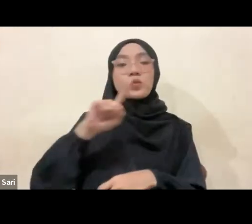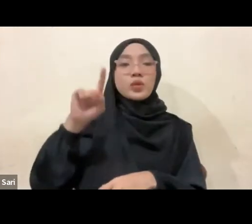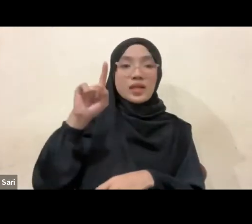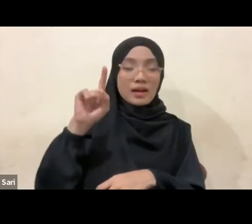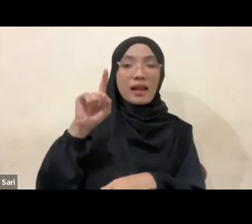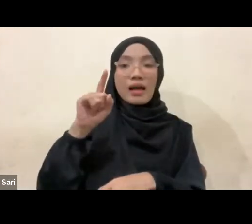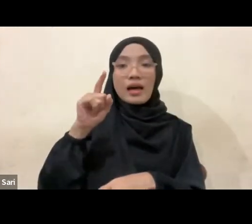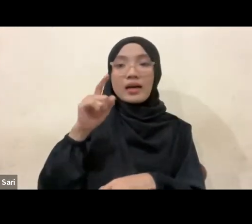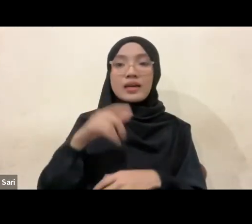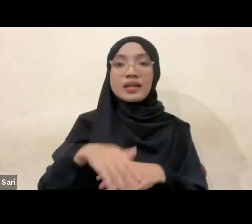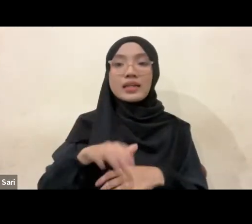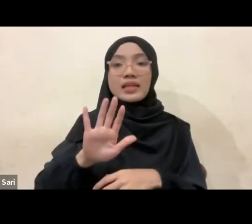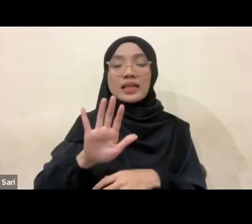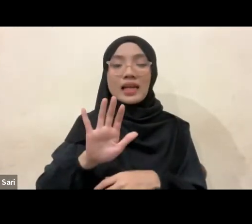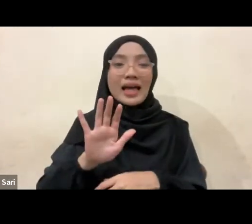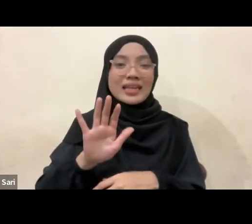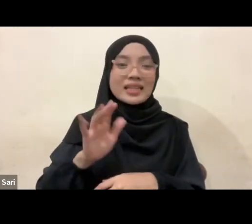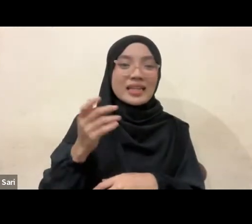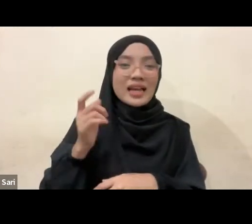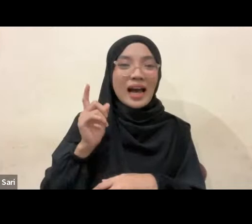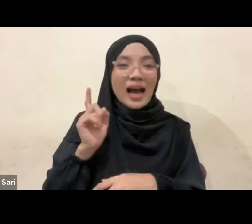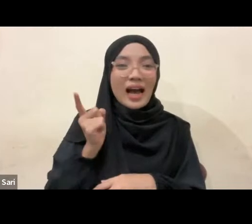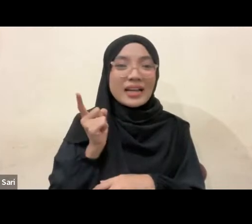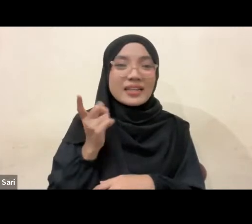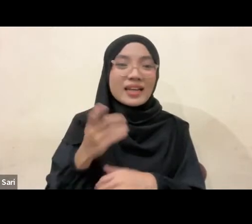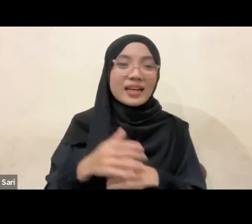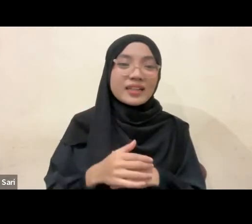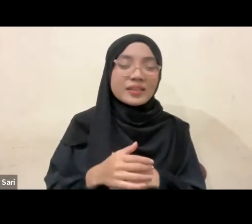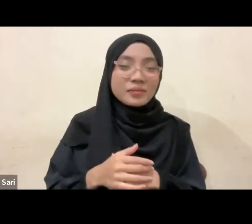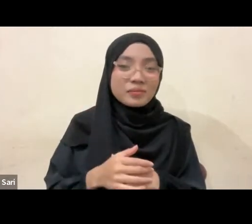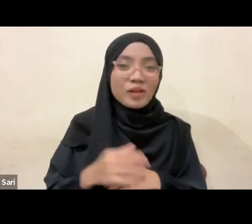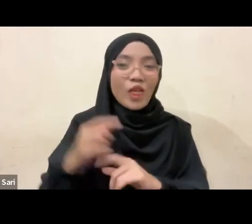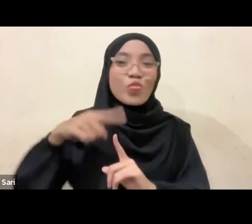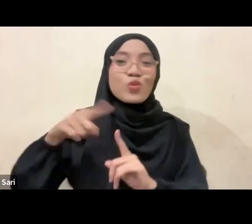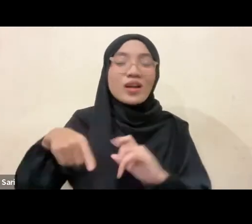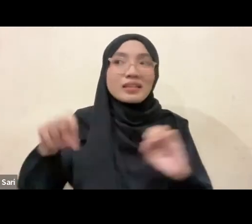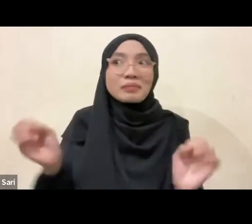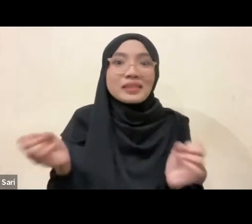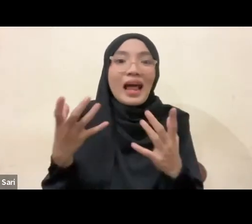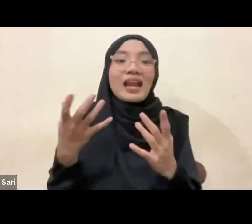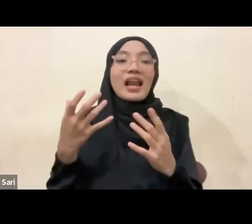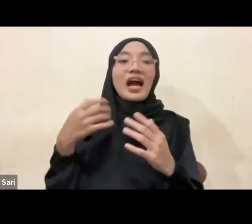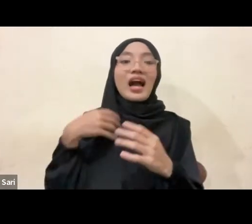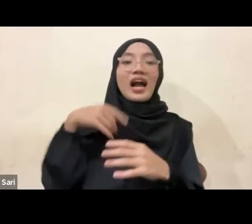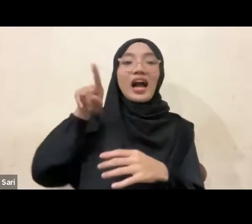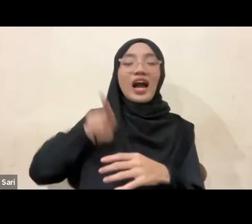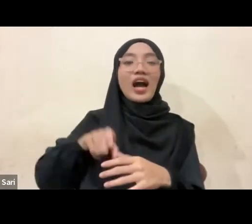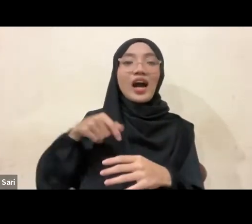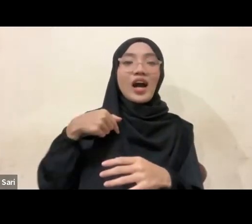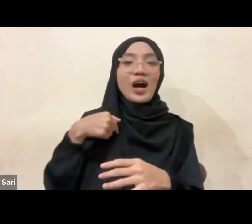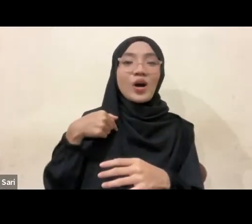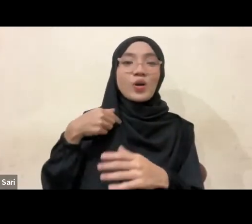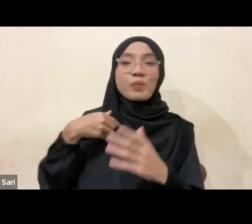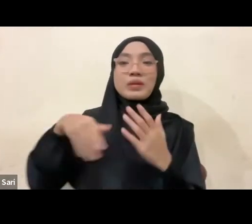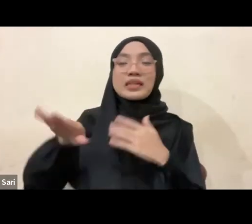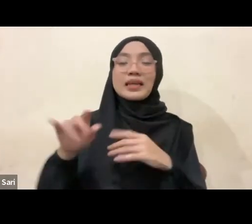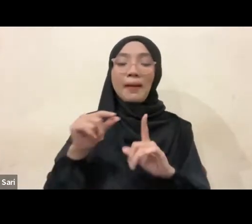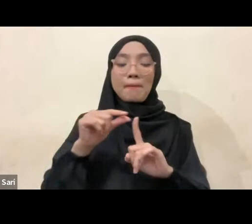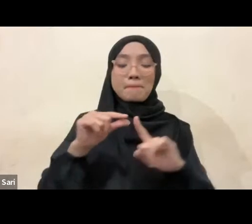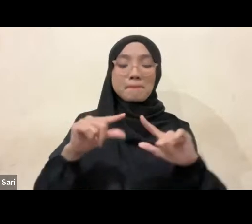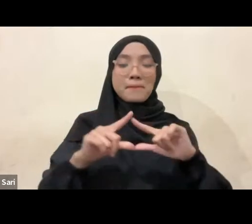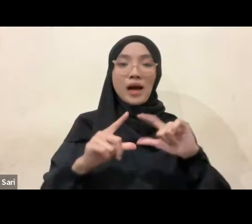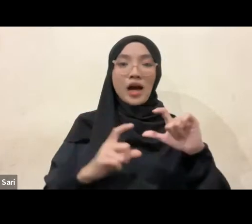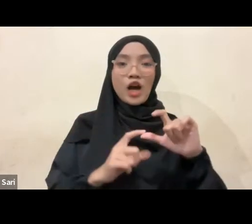tadi ada tugas mendadak harus ke Pasuruan. Jadi